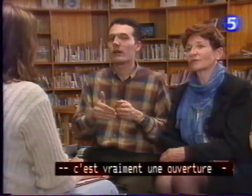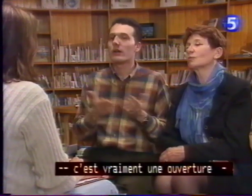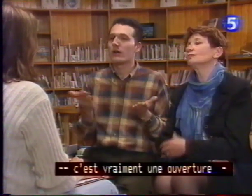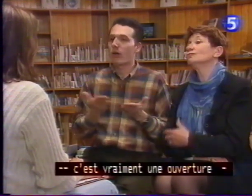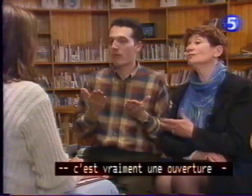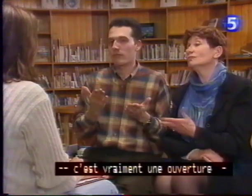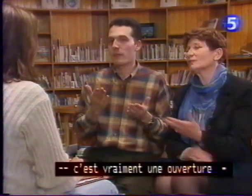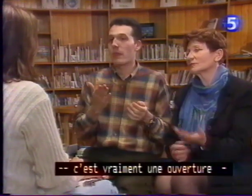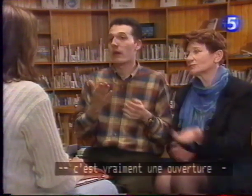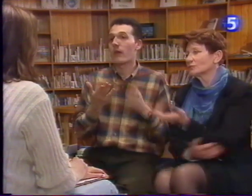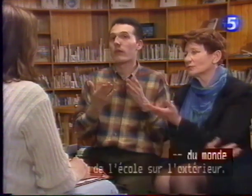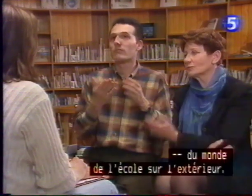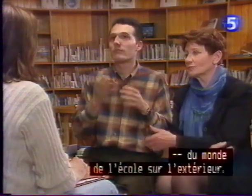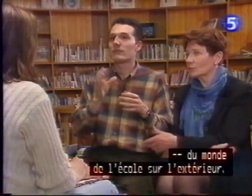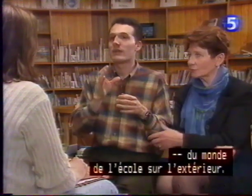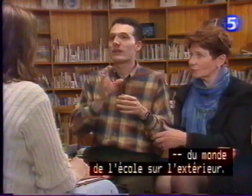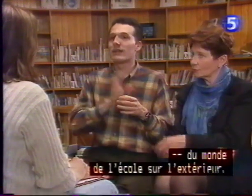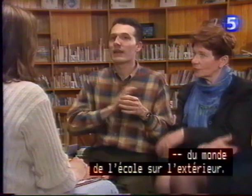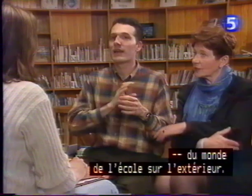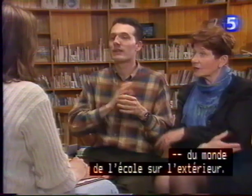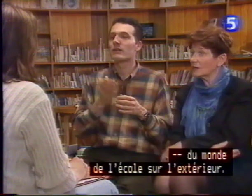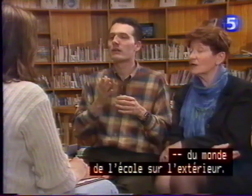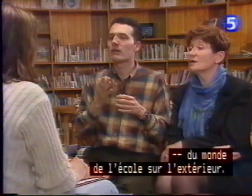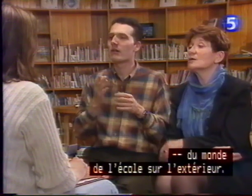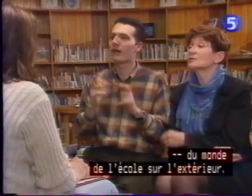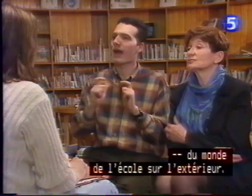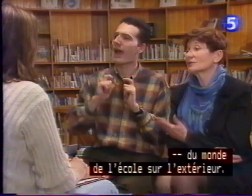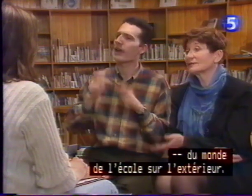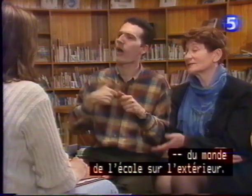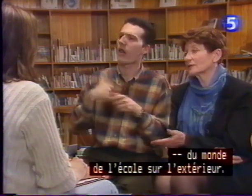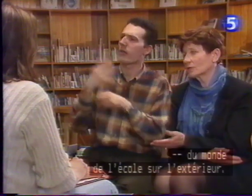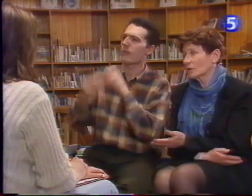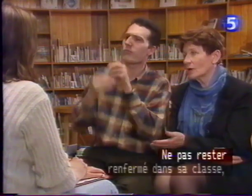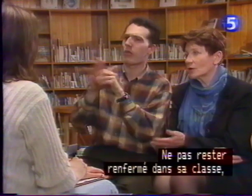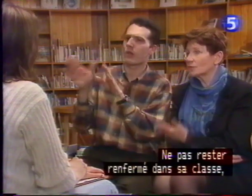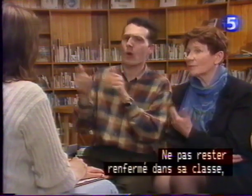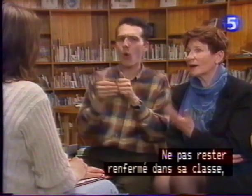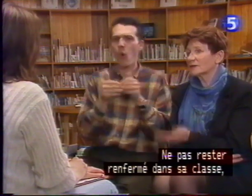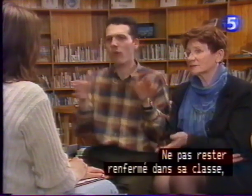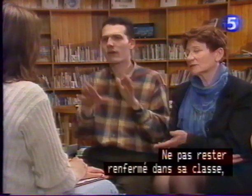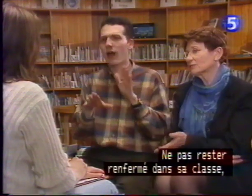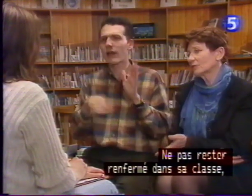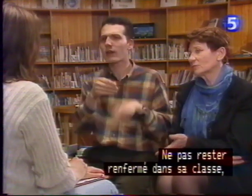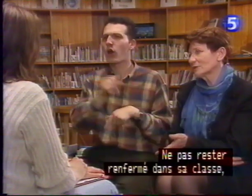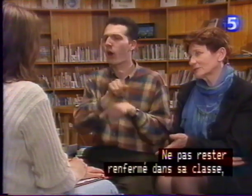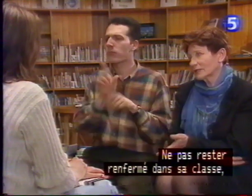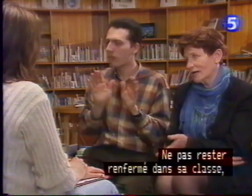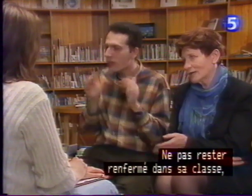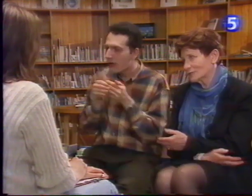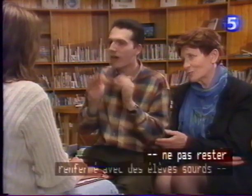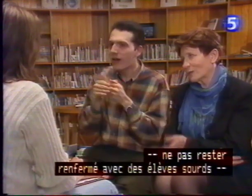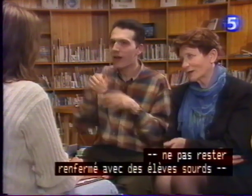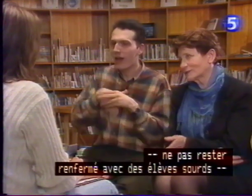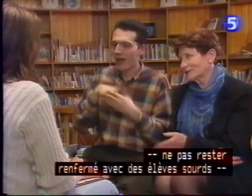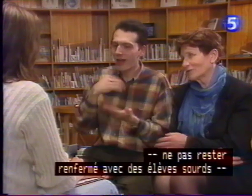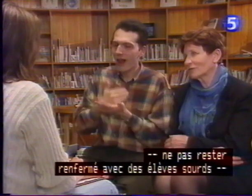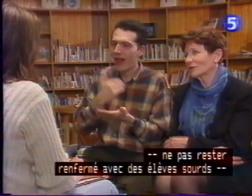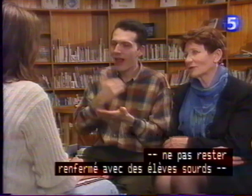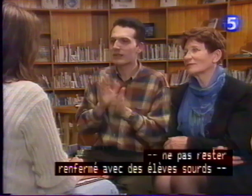une ouverture du monde de l'école sur l'extérieur. Ne pas rester enfermé dans sa classe, ne pas rester enfermé avec des